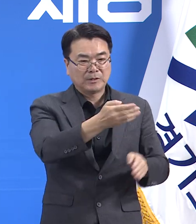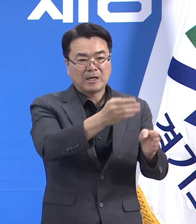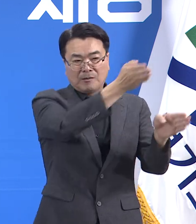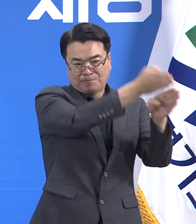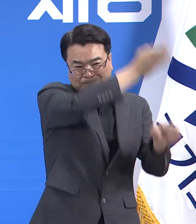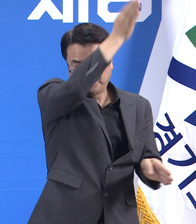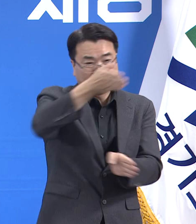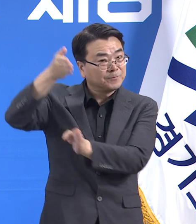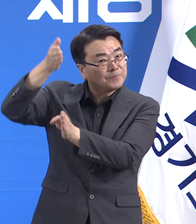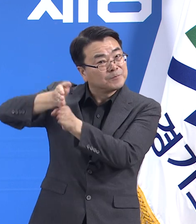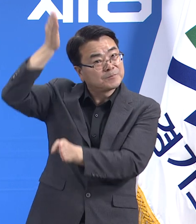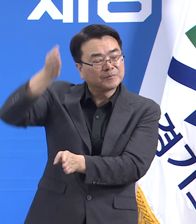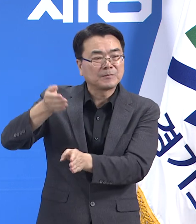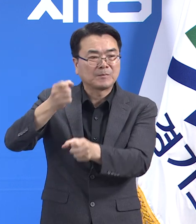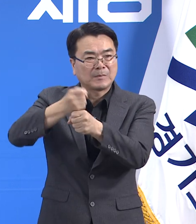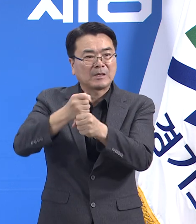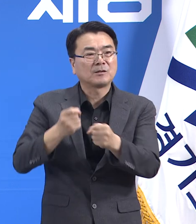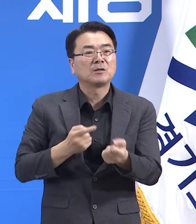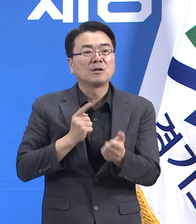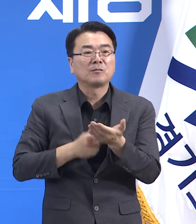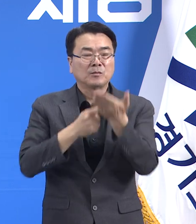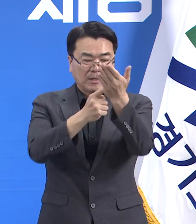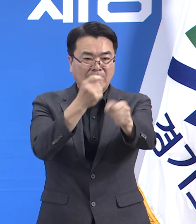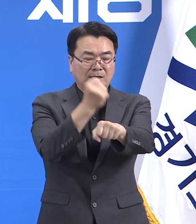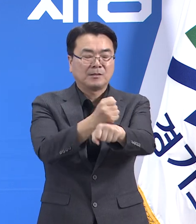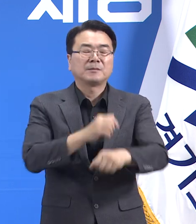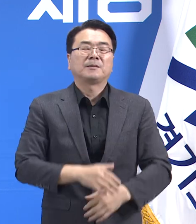분류에 따라 78명은 자가격리 조치하였습니다.